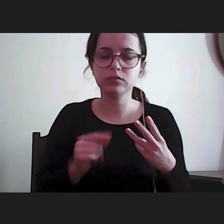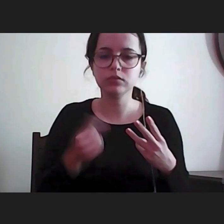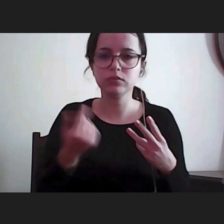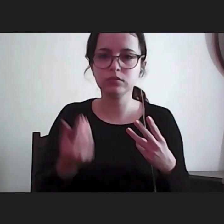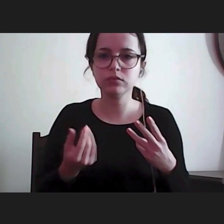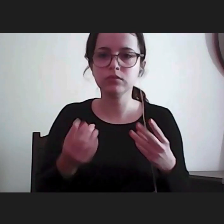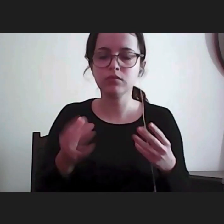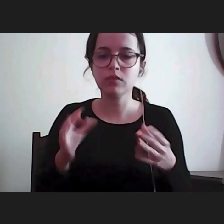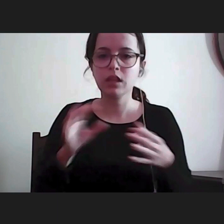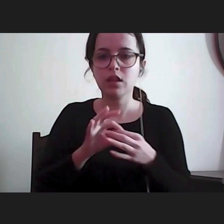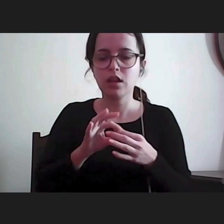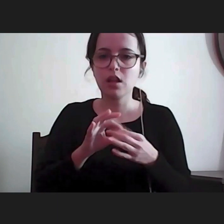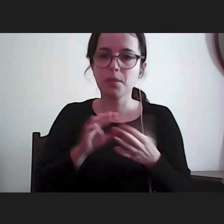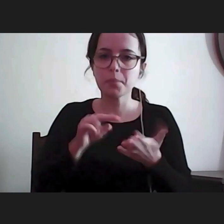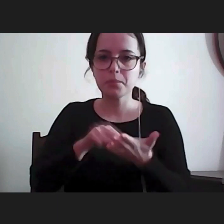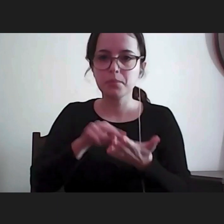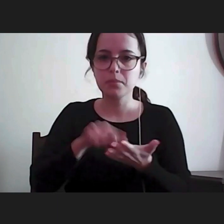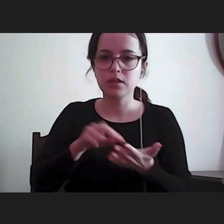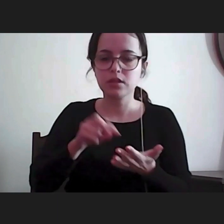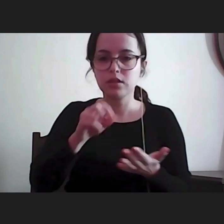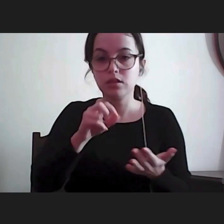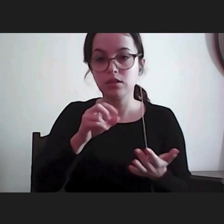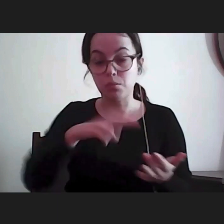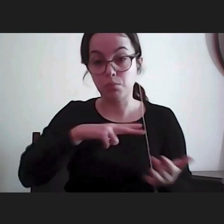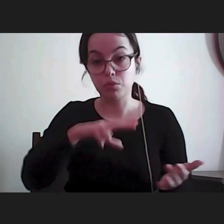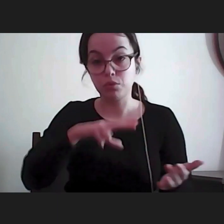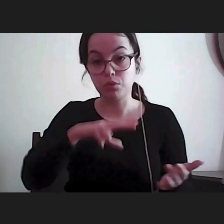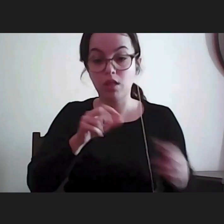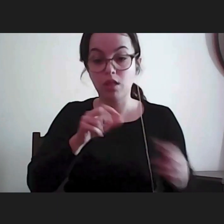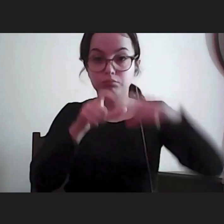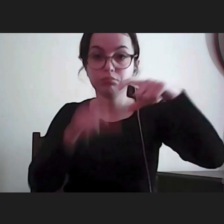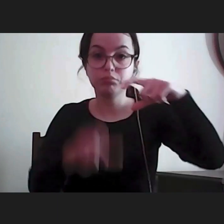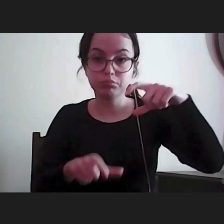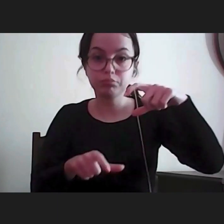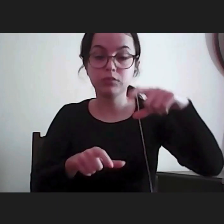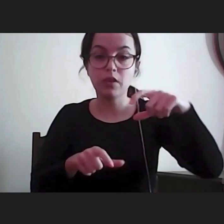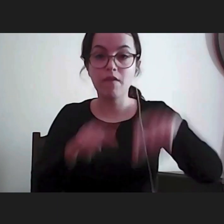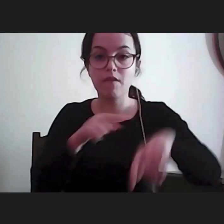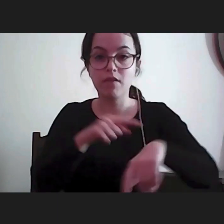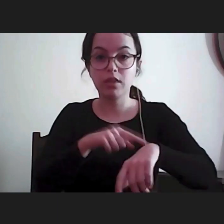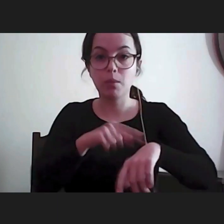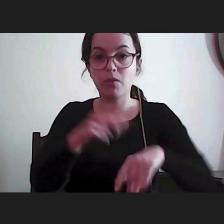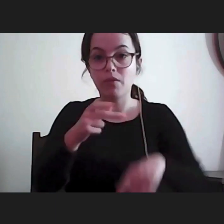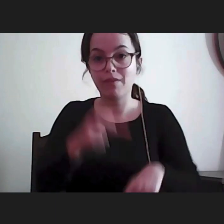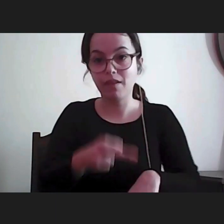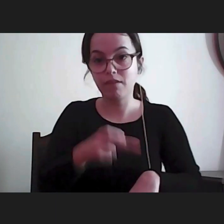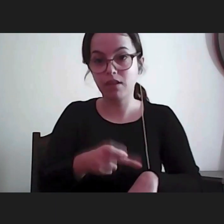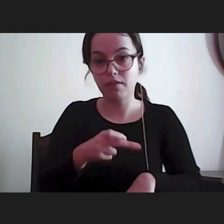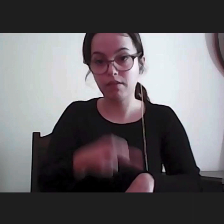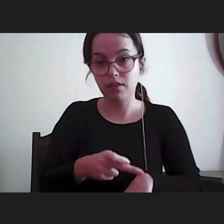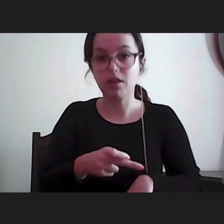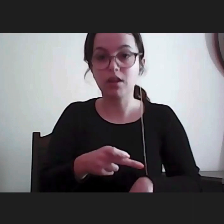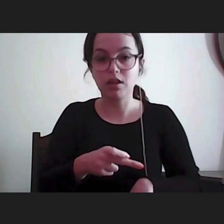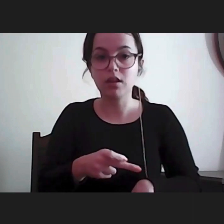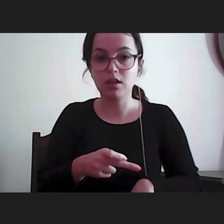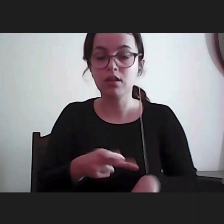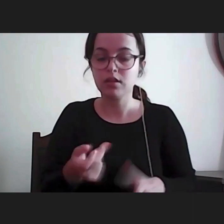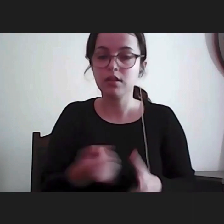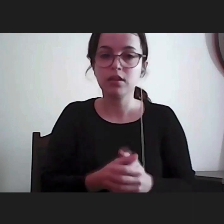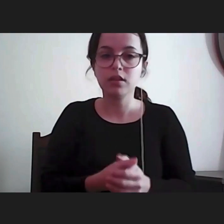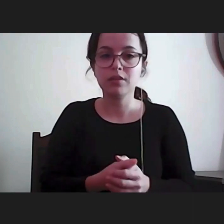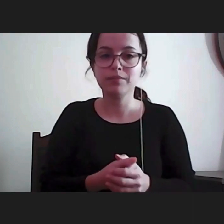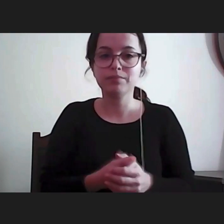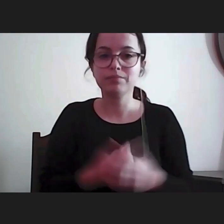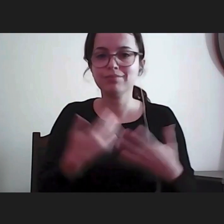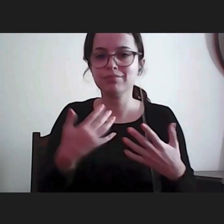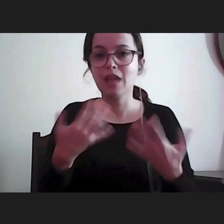presença no território português, de duração da presença em território nacional ou de expectativa dessa duração, portanto, temos